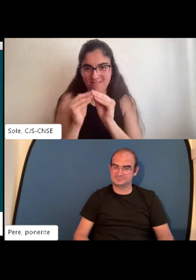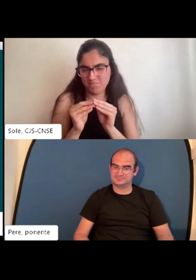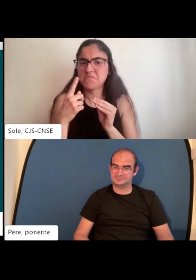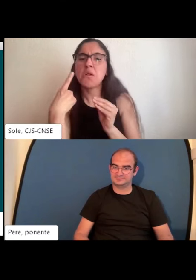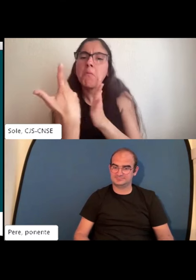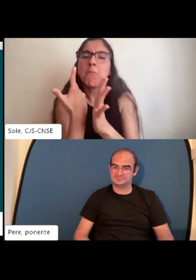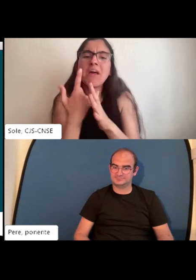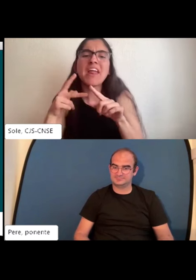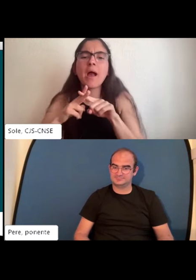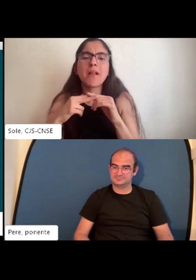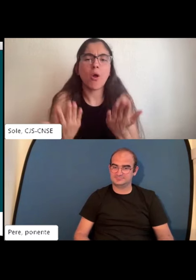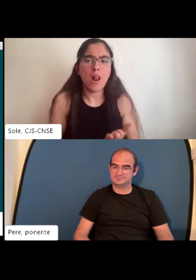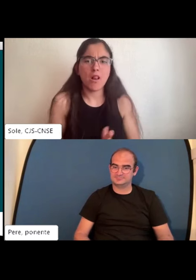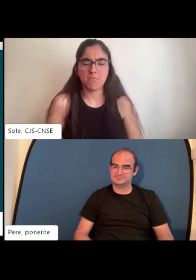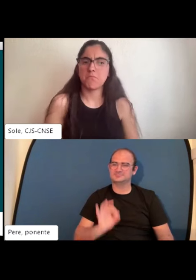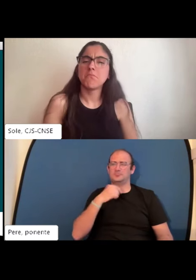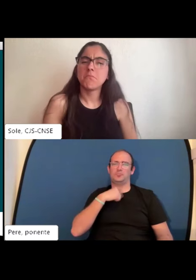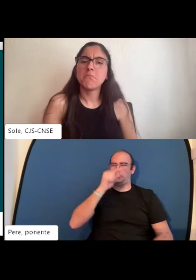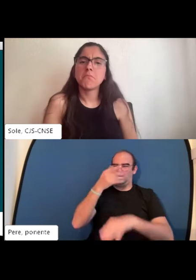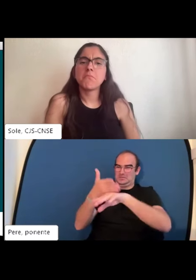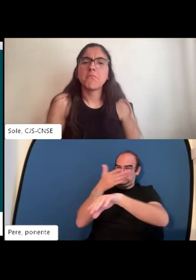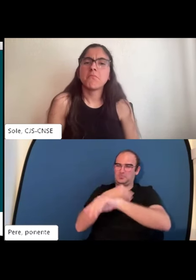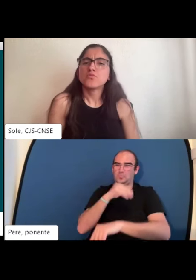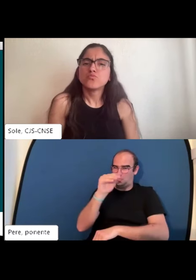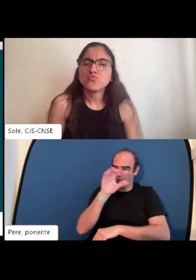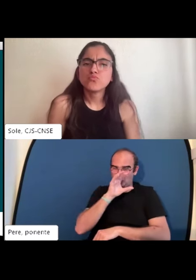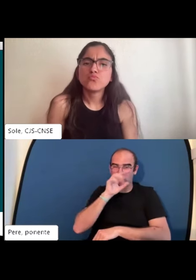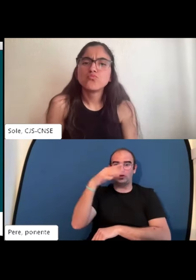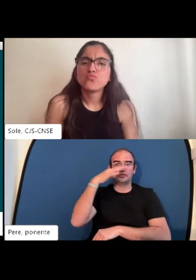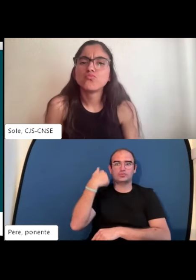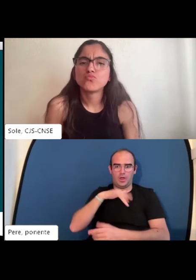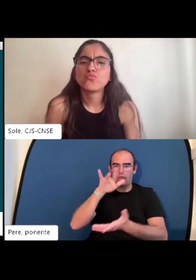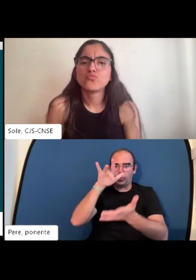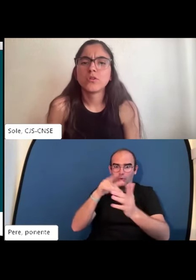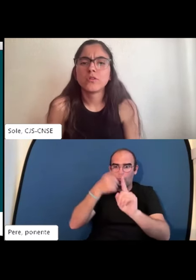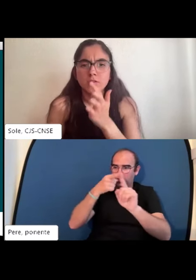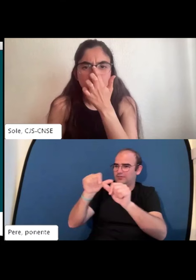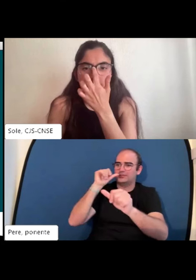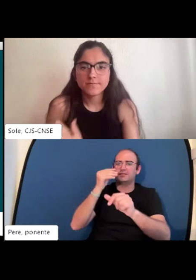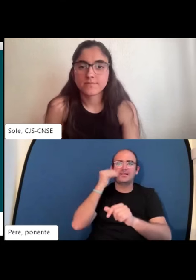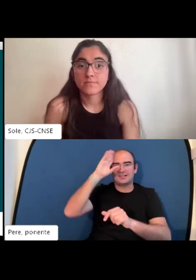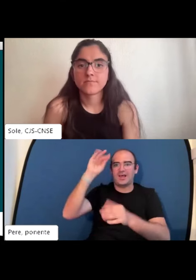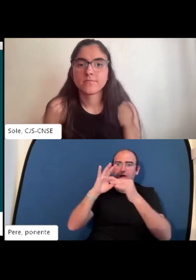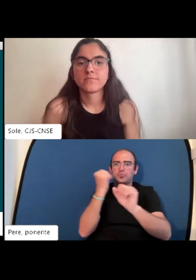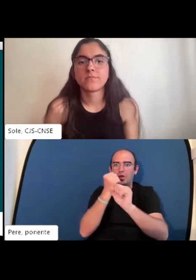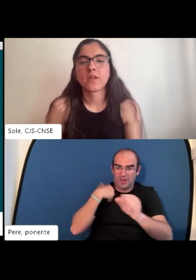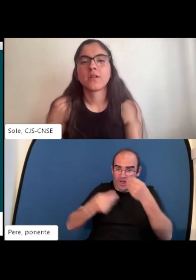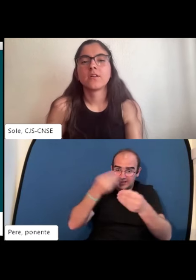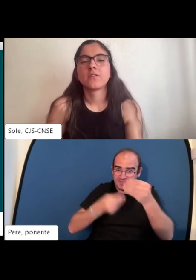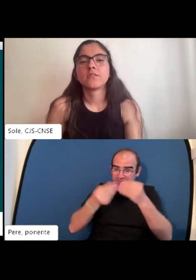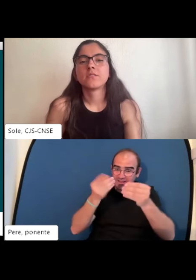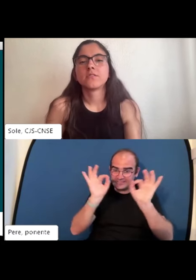que podemos utilizar y que es fácil luego ya nos vas a explicar a ver qué herramientas vamos a utilizar ¿no? si justo justo antes